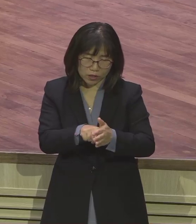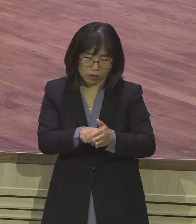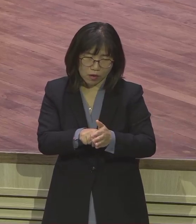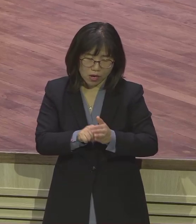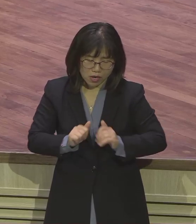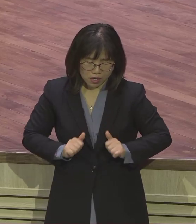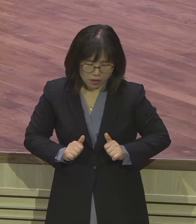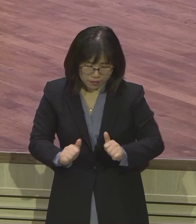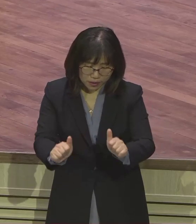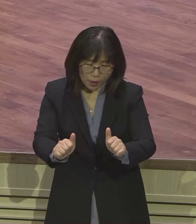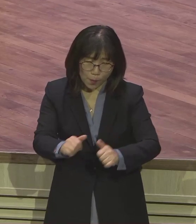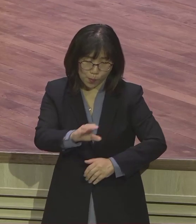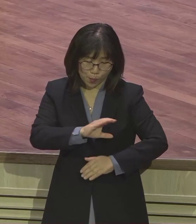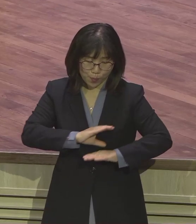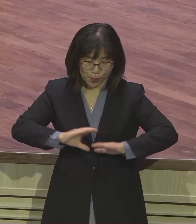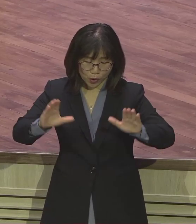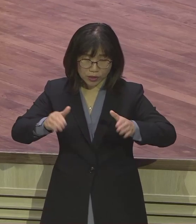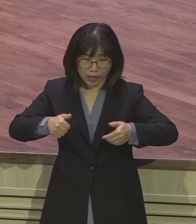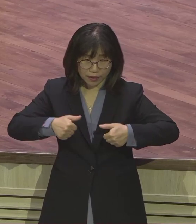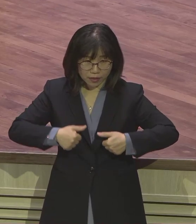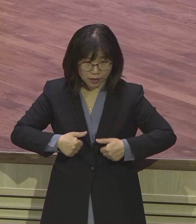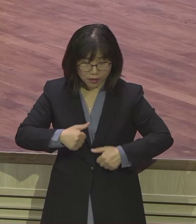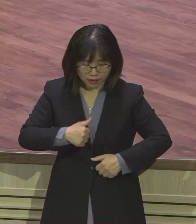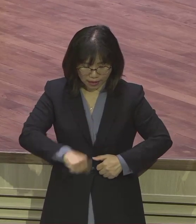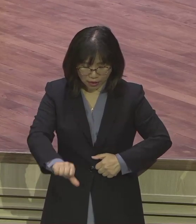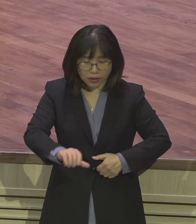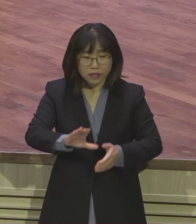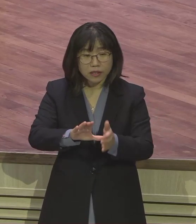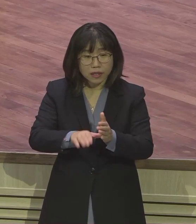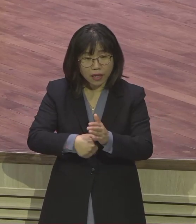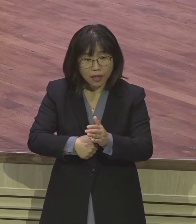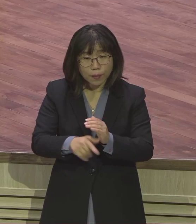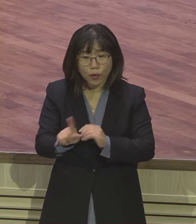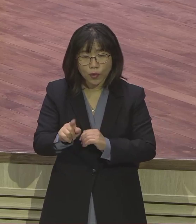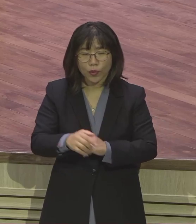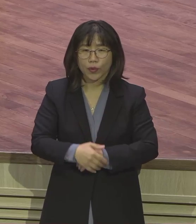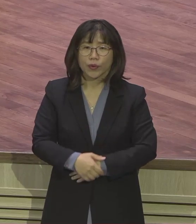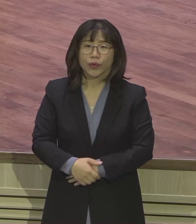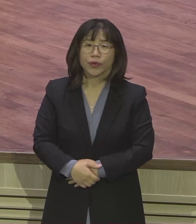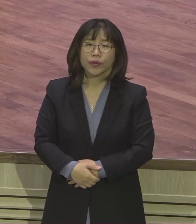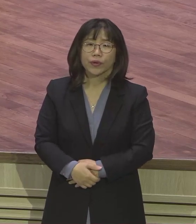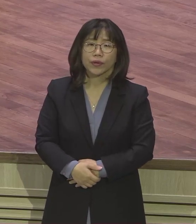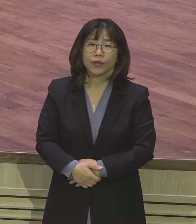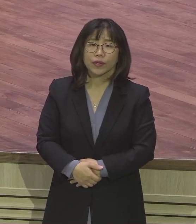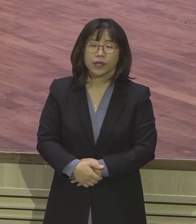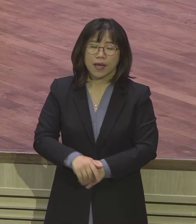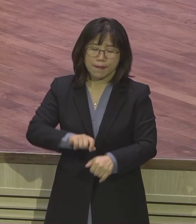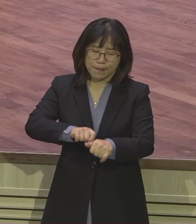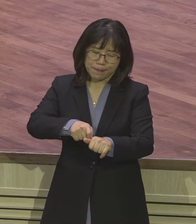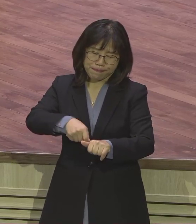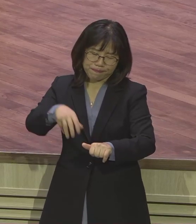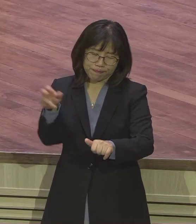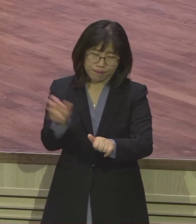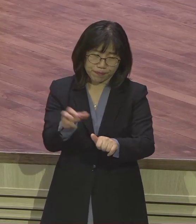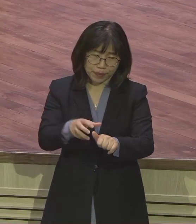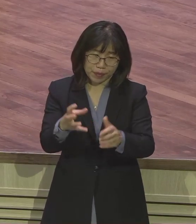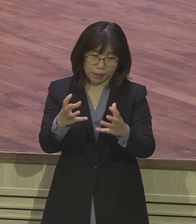이스라엘 민족이 요셉 때와는 달라졌어요. 온갖 핍박이 그냐말로 고난이